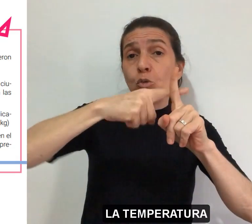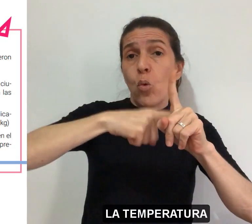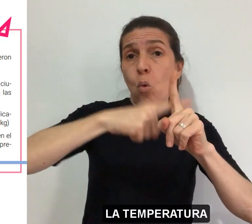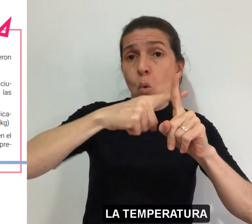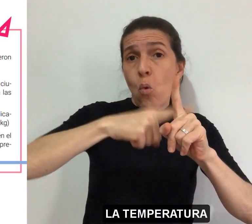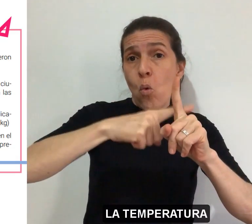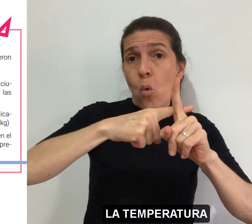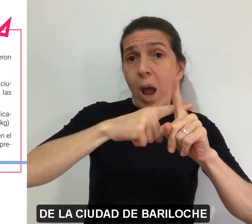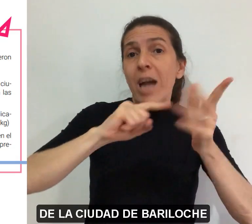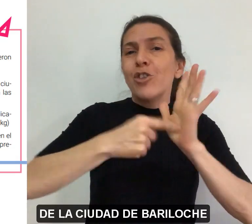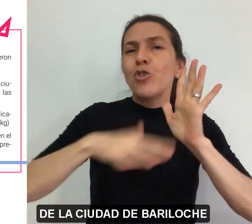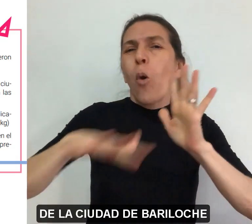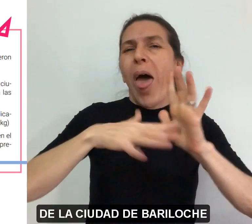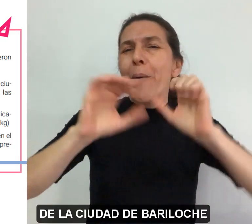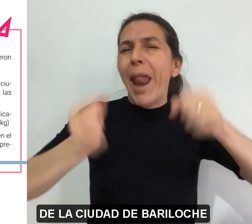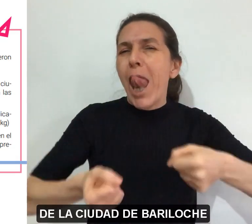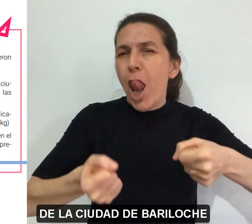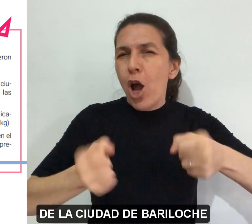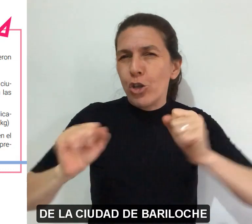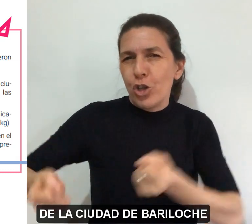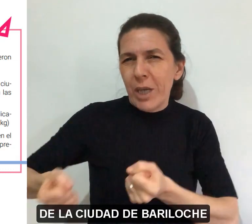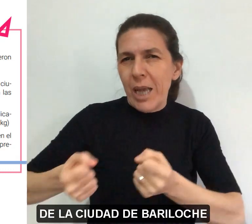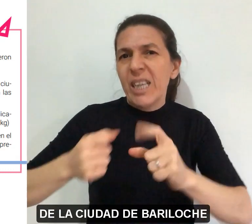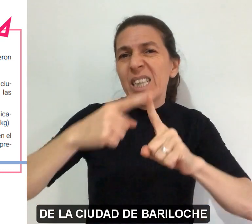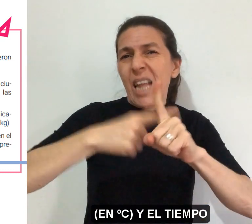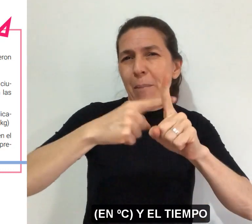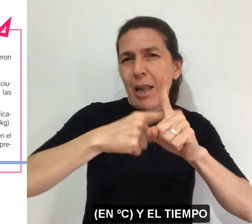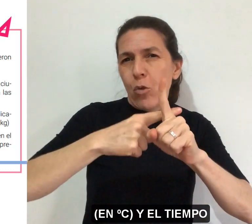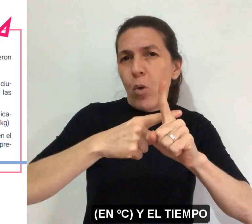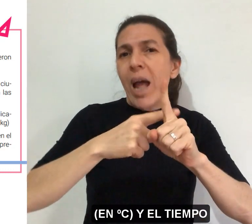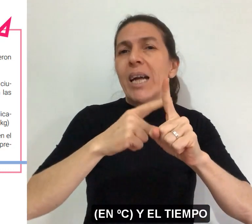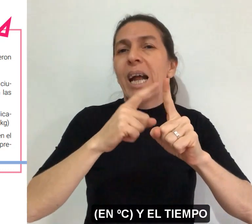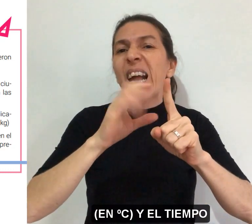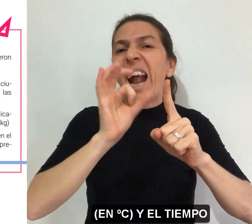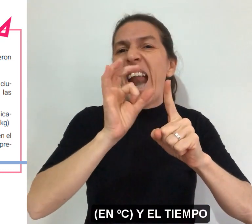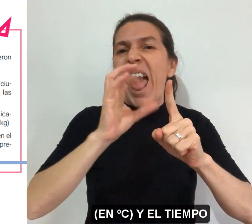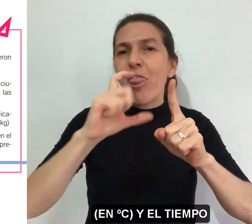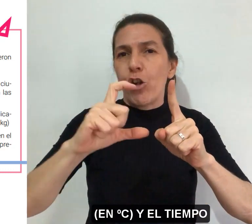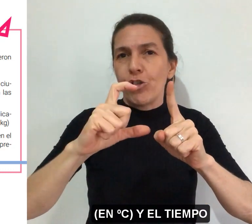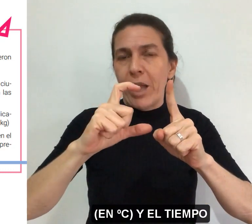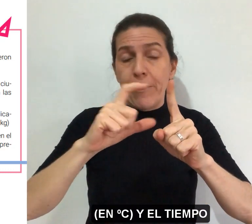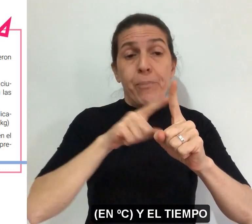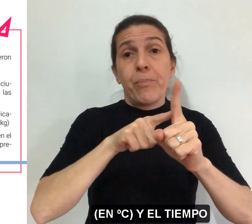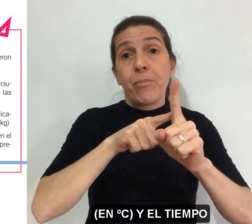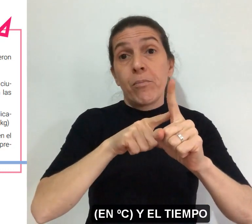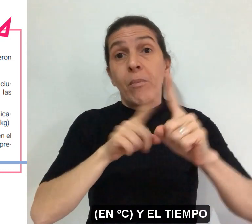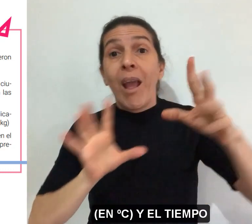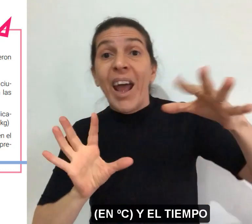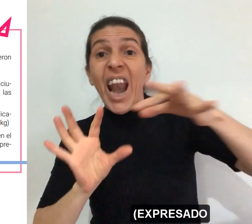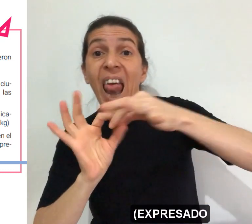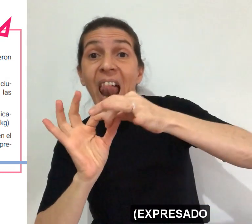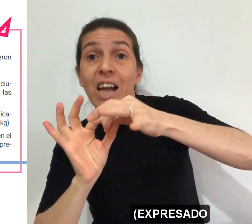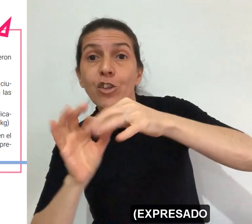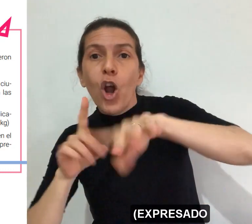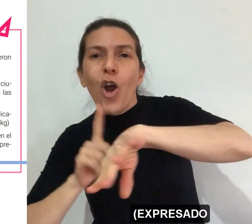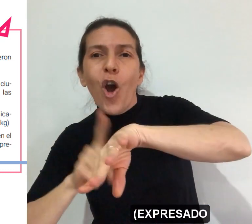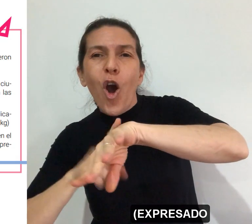temperatura de la ciudad de Bariloche en grados centígrados y el tiempo